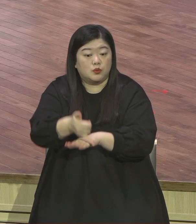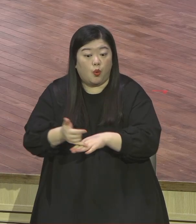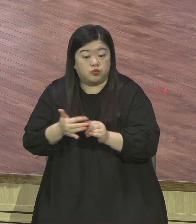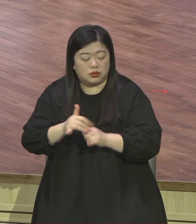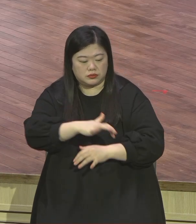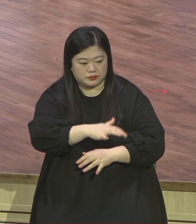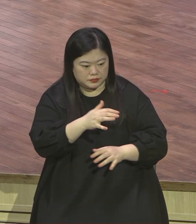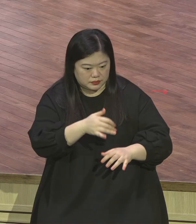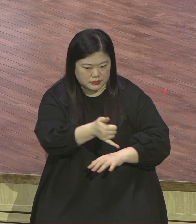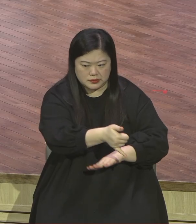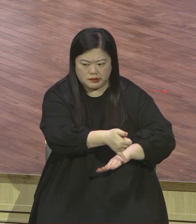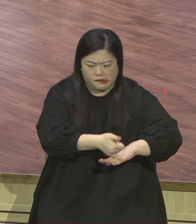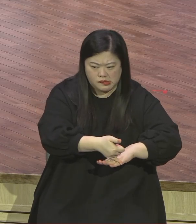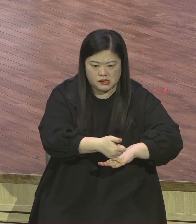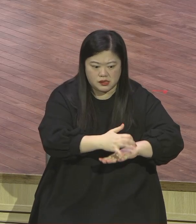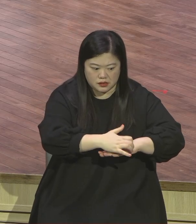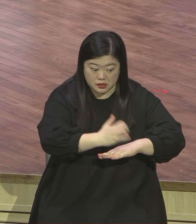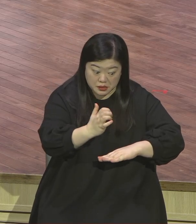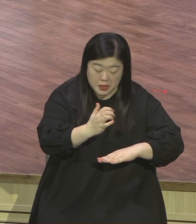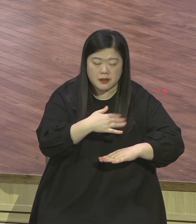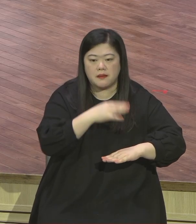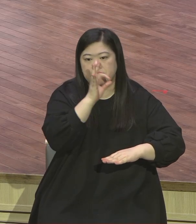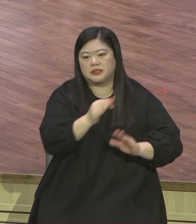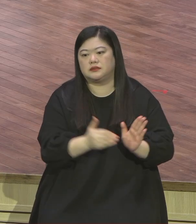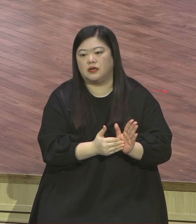본자와 보지 못한 자의 차이점